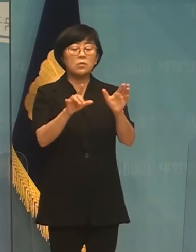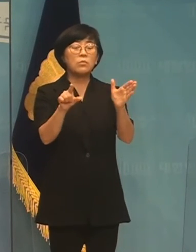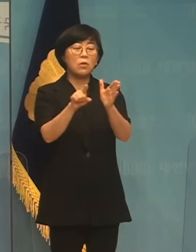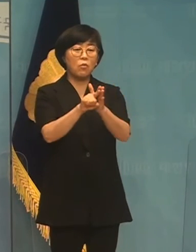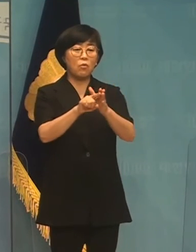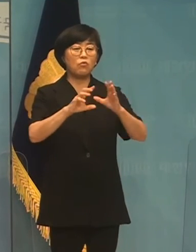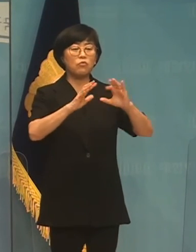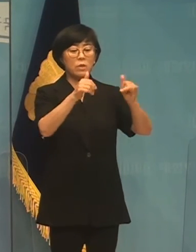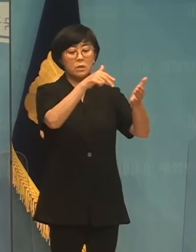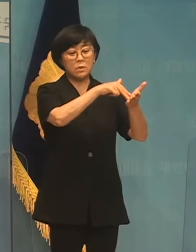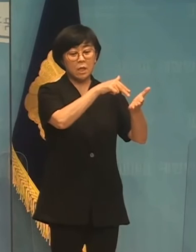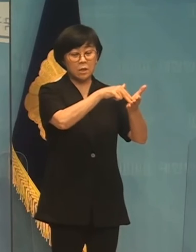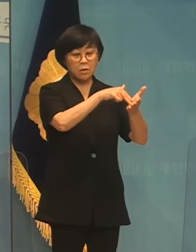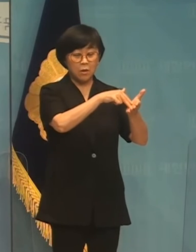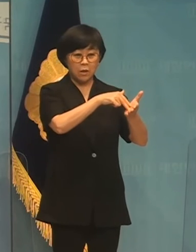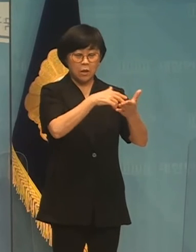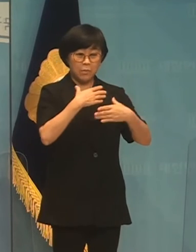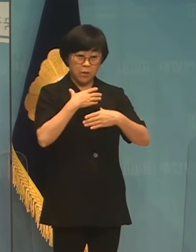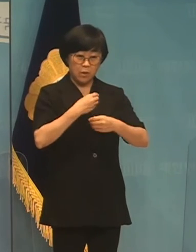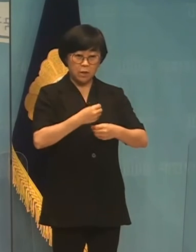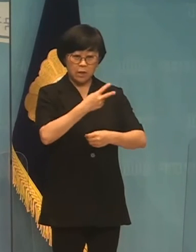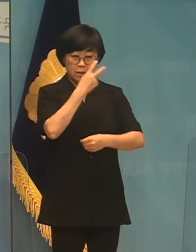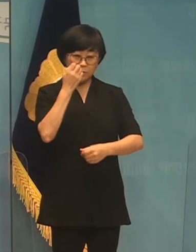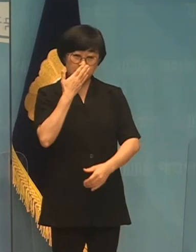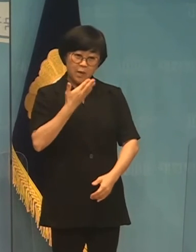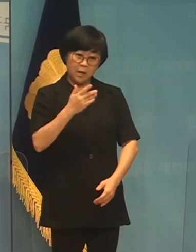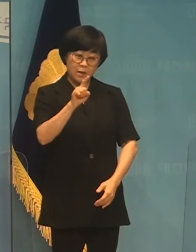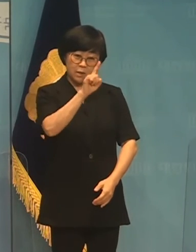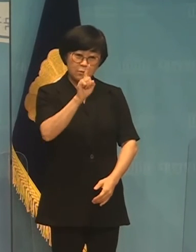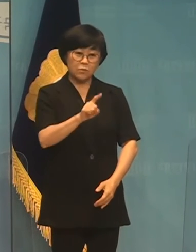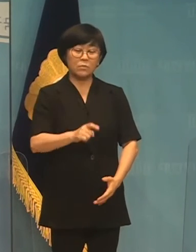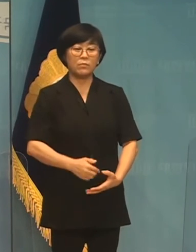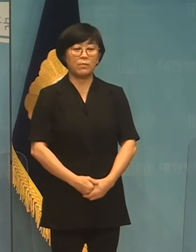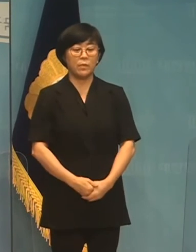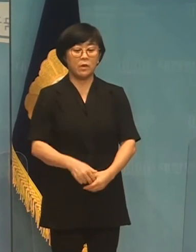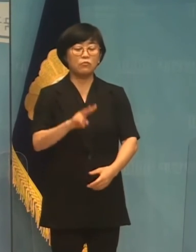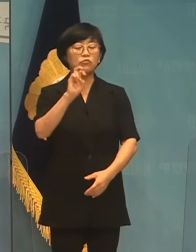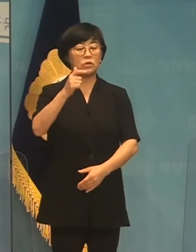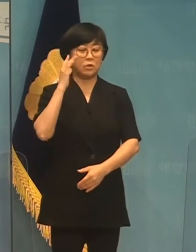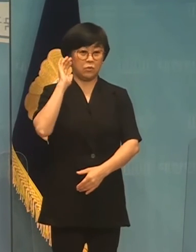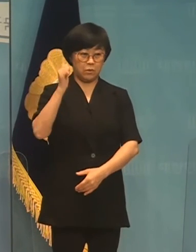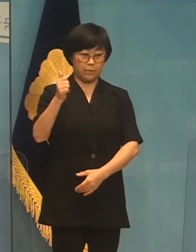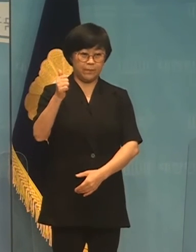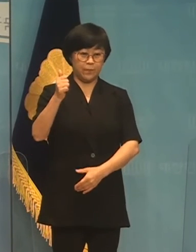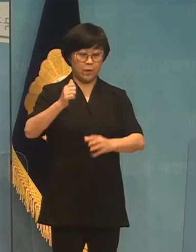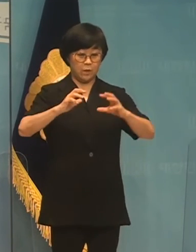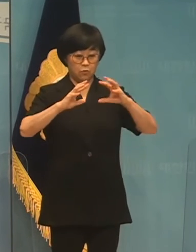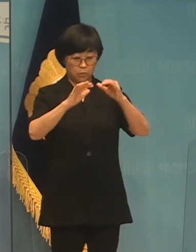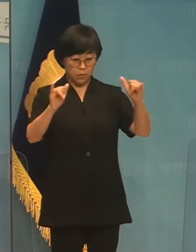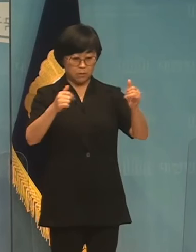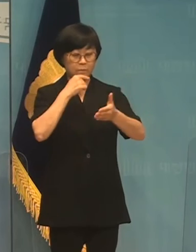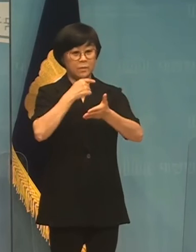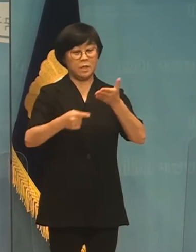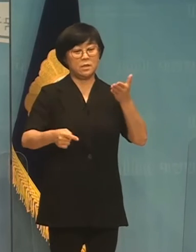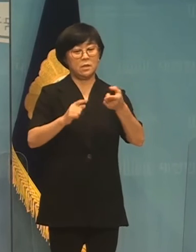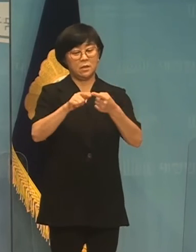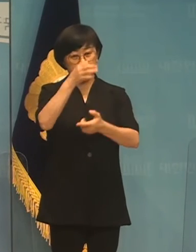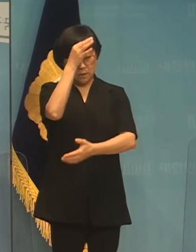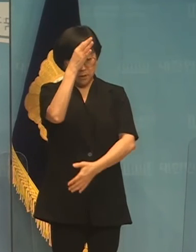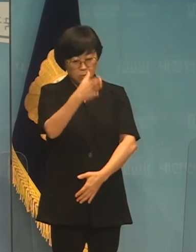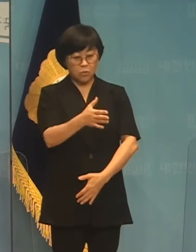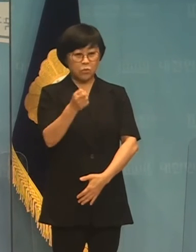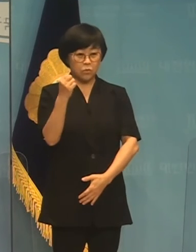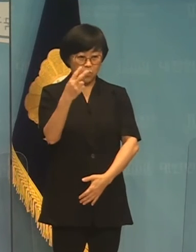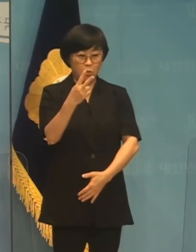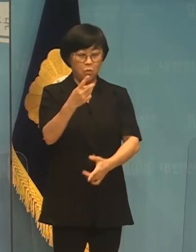국민이 어떻게 형이 잠을 잘 수 있겠습니까? 문재인 대통령은 국민과 피해자에게 사회하고